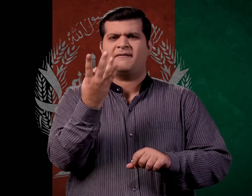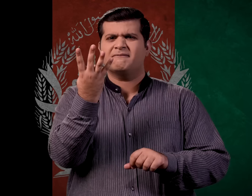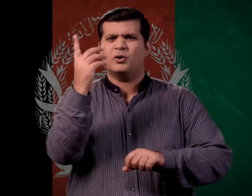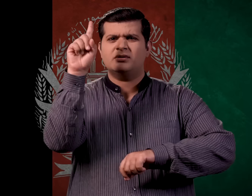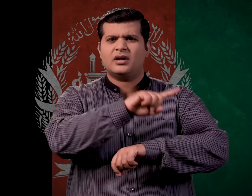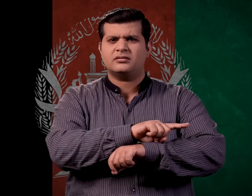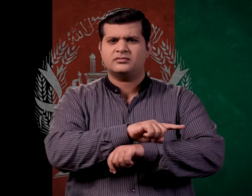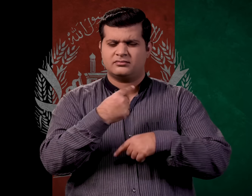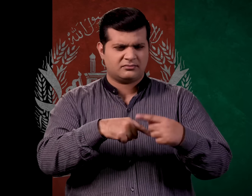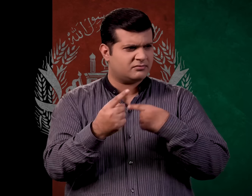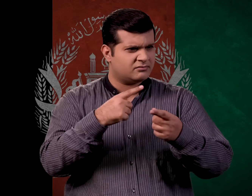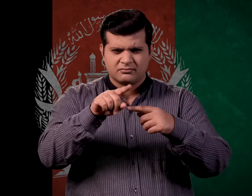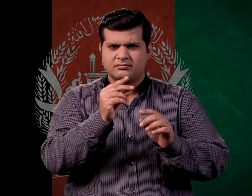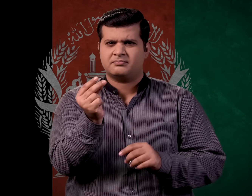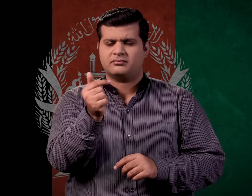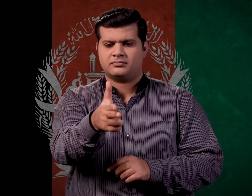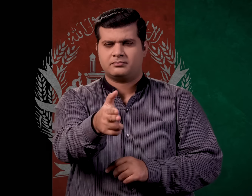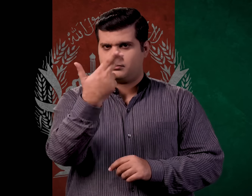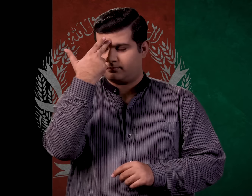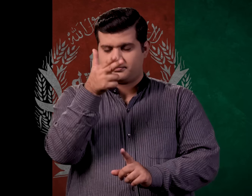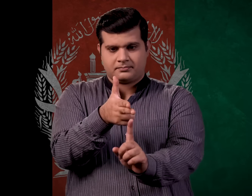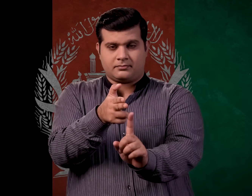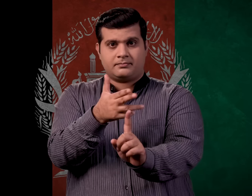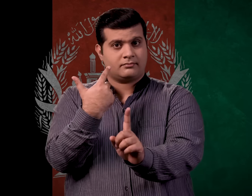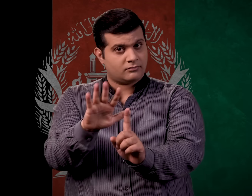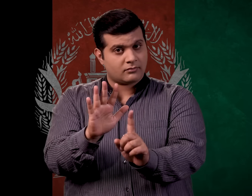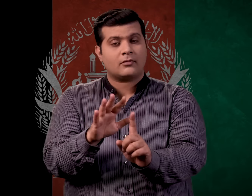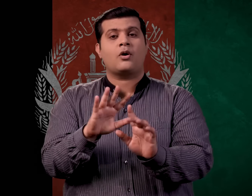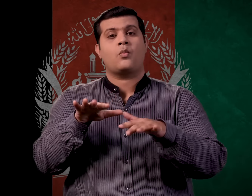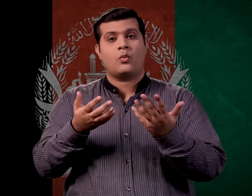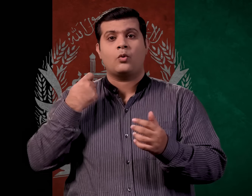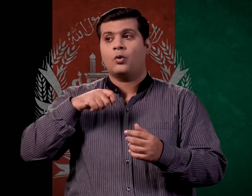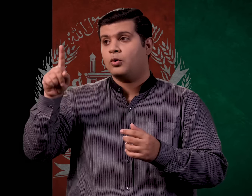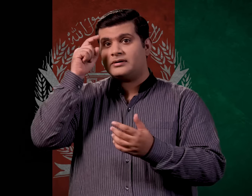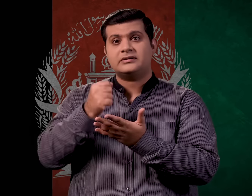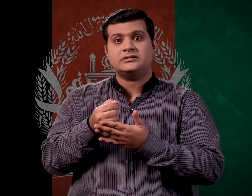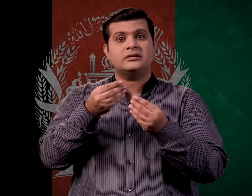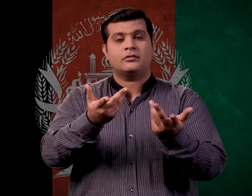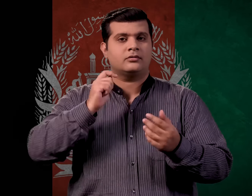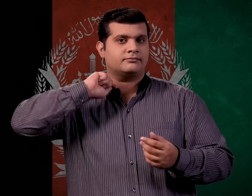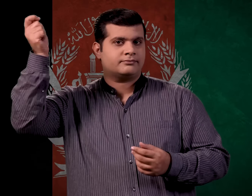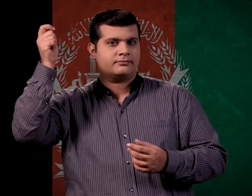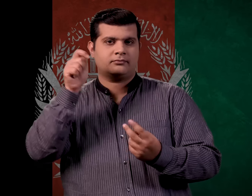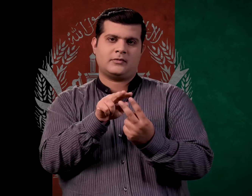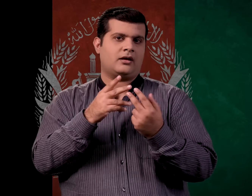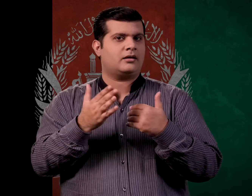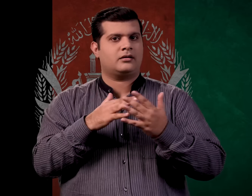तो अदालत के फैसले के आधार पर चार दिनों के बीतर ही सर में गोली मार दी जाती है या फासी पर लटका दिया जाता है